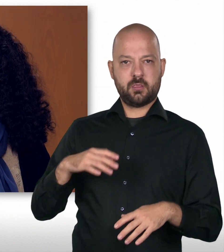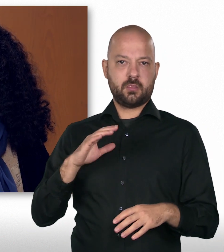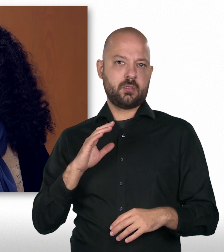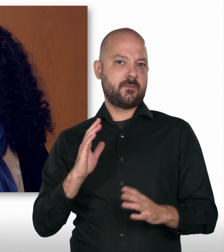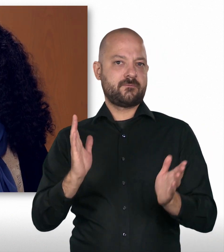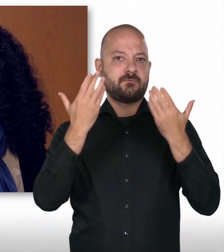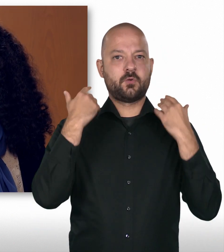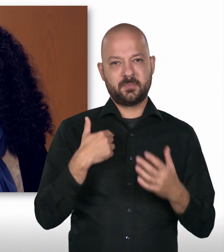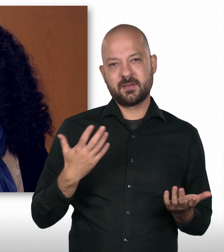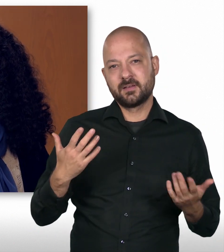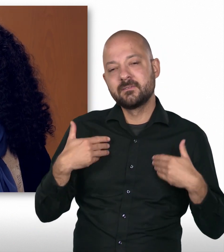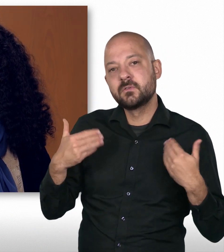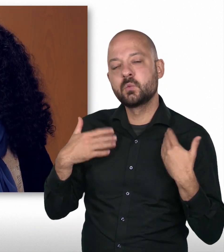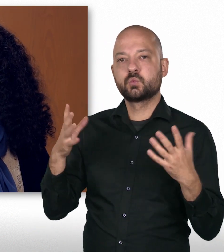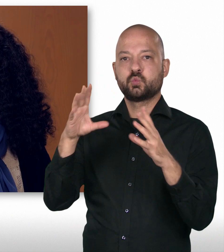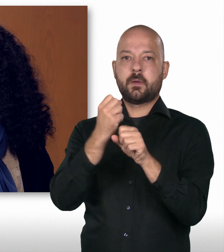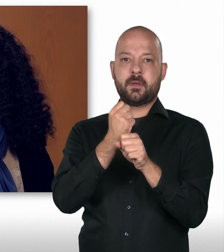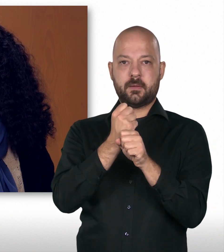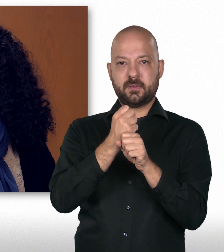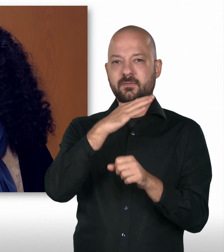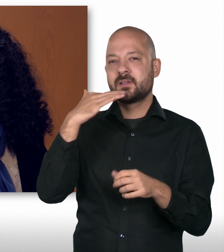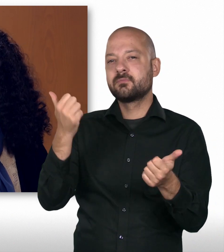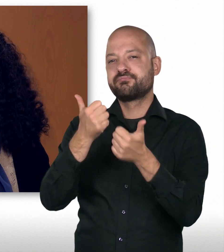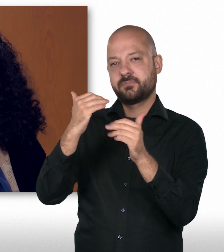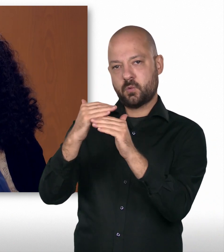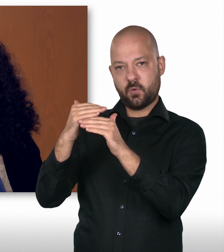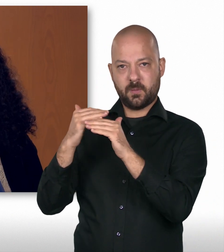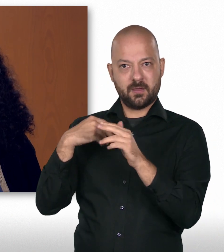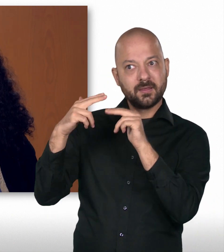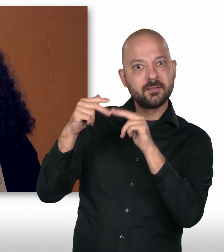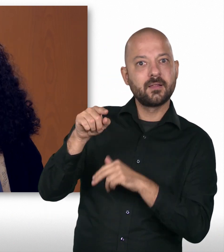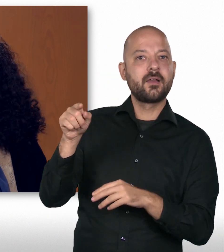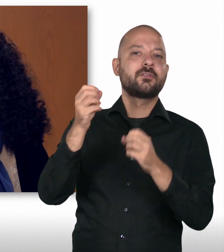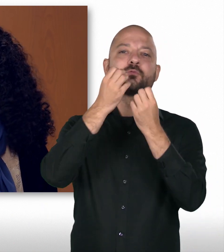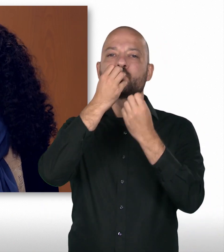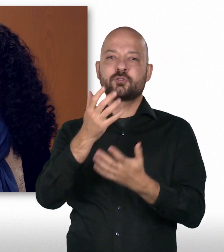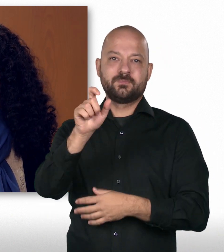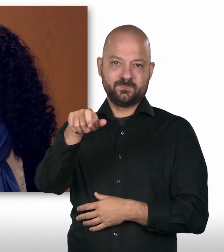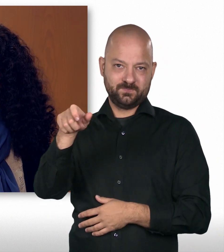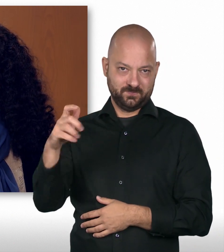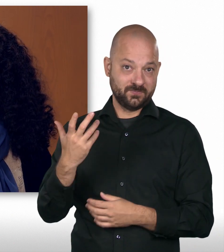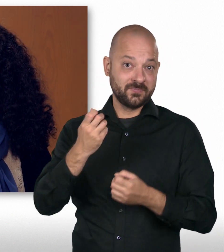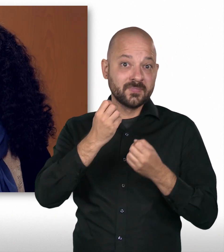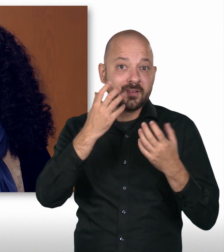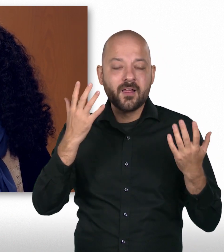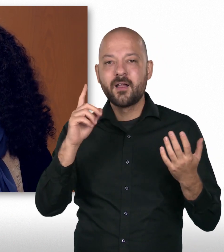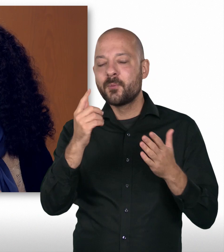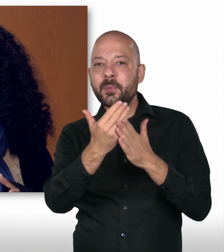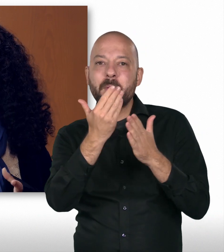den vielen tollen Kollegen, die ich kennengelernt habe. Also es werden natürlich immer wieder neue sein, aber was ich gelernt habe beim Auswärtigen Amt, ist, dass